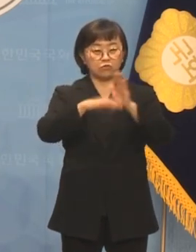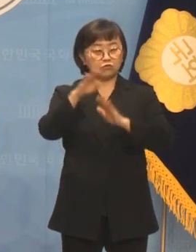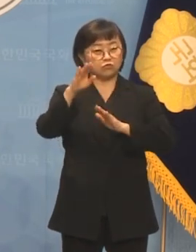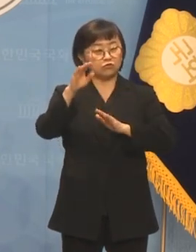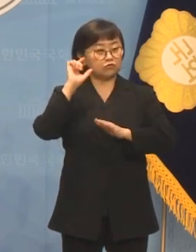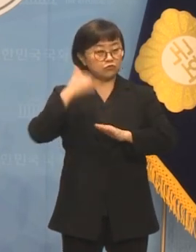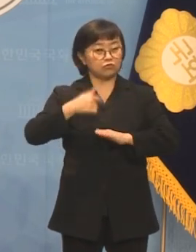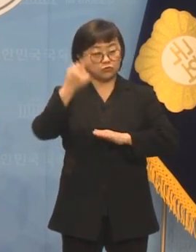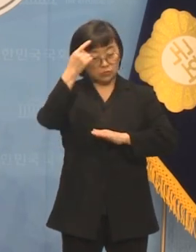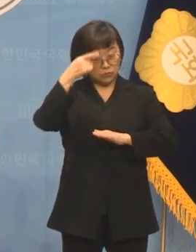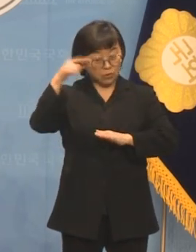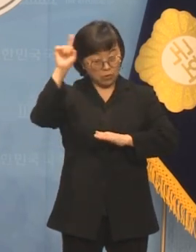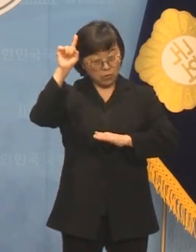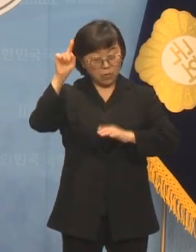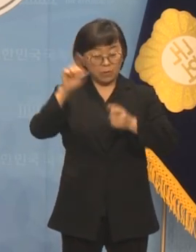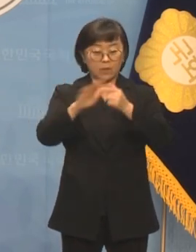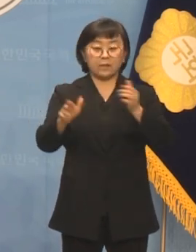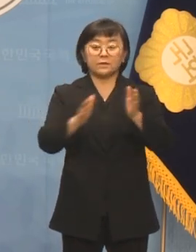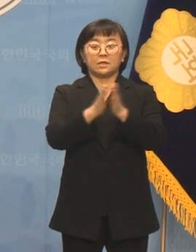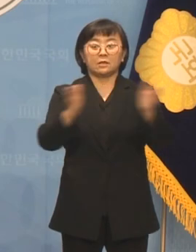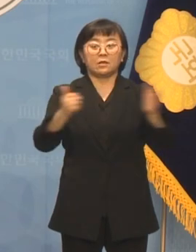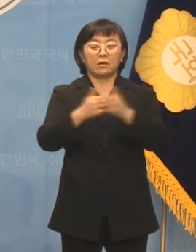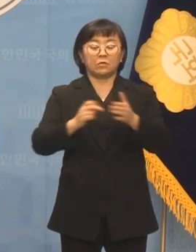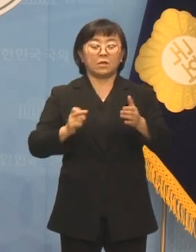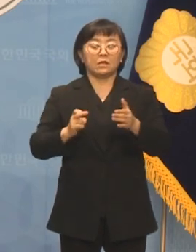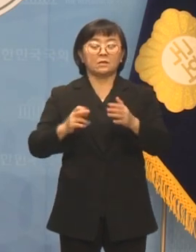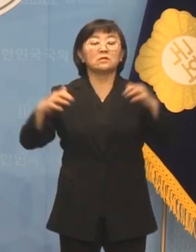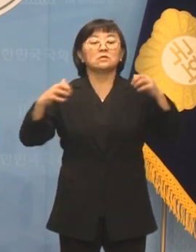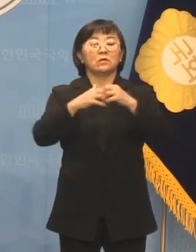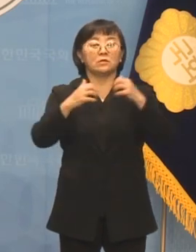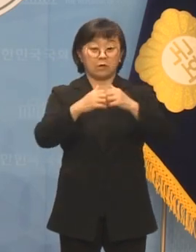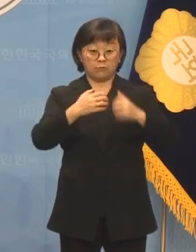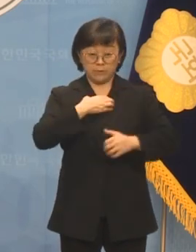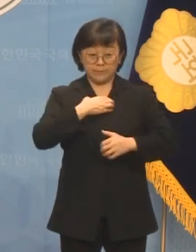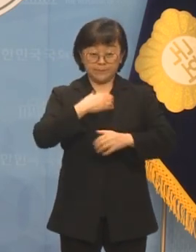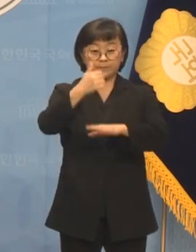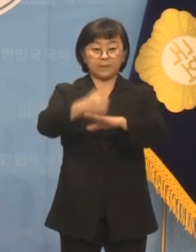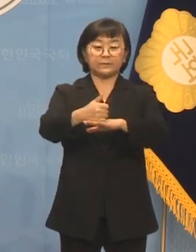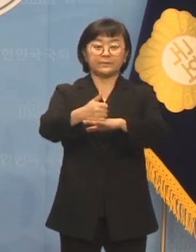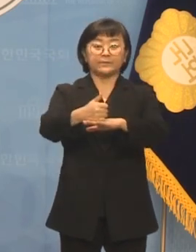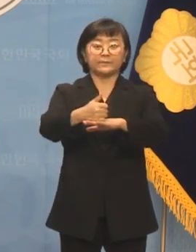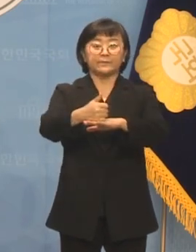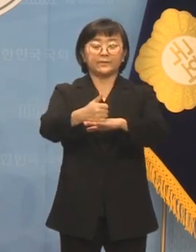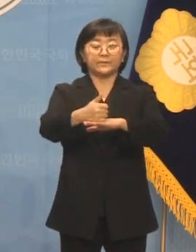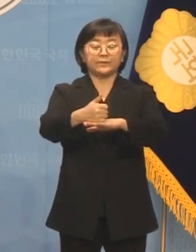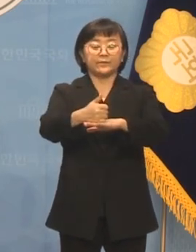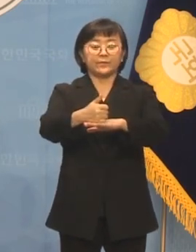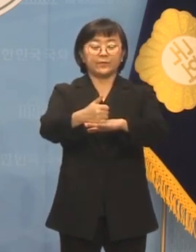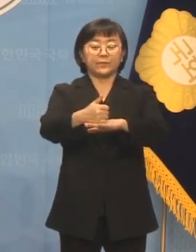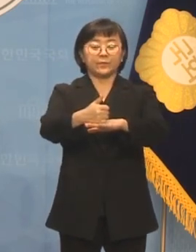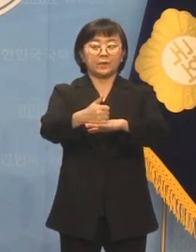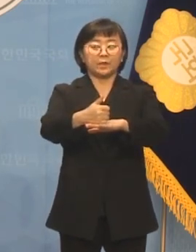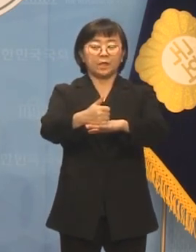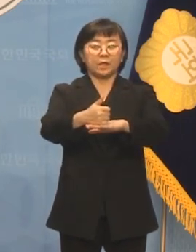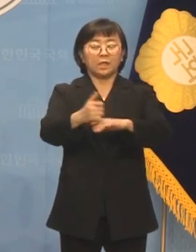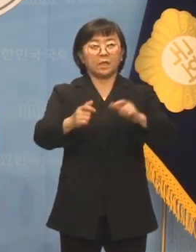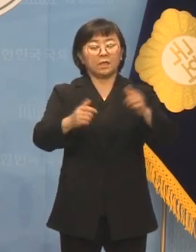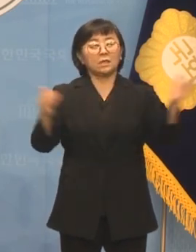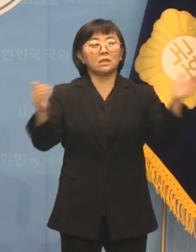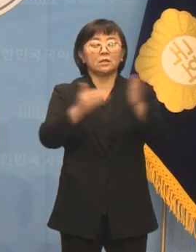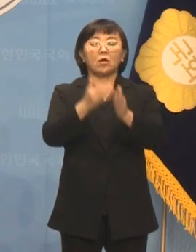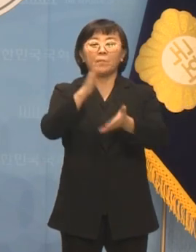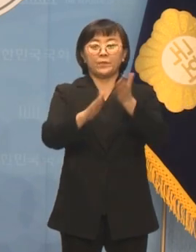잠재적인 도발과 전쟁의 위협 마지막으로 무한 경쟁을 통해